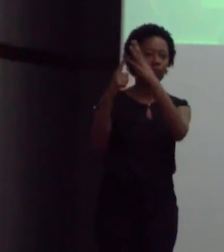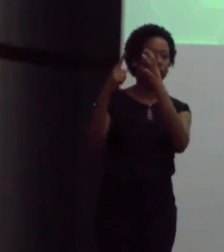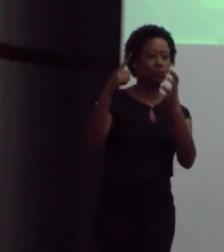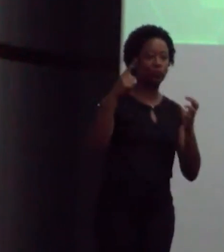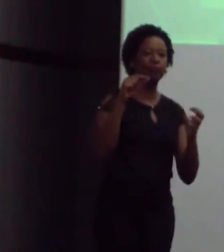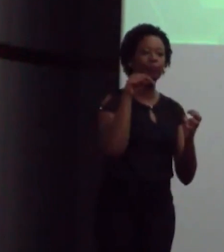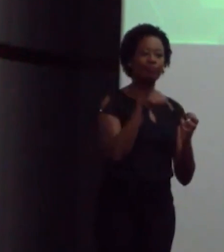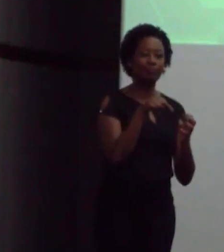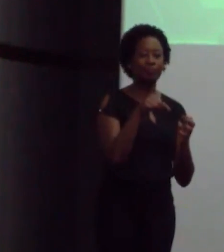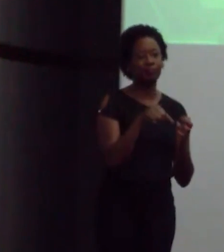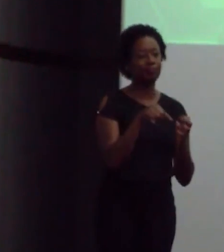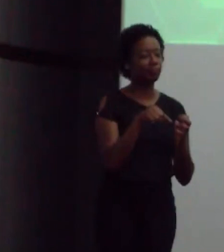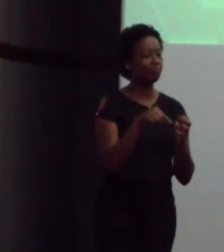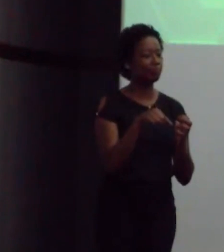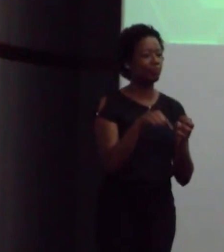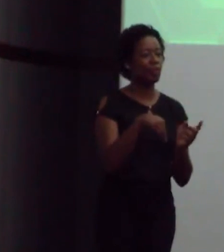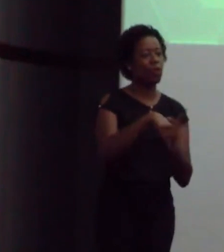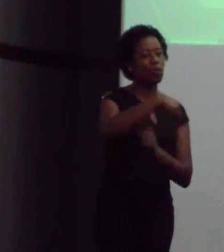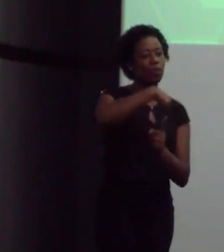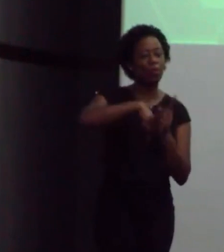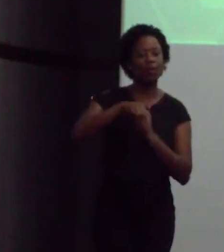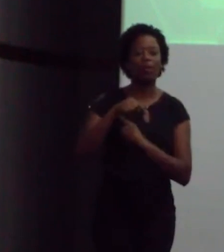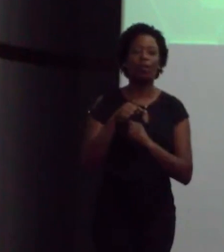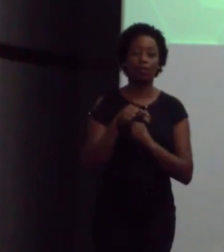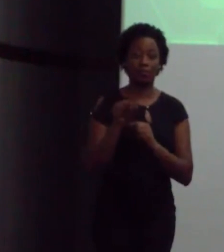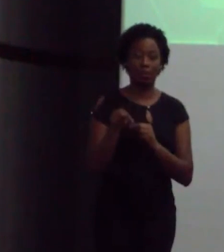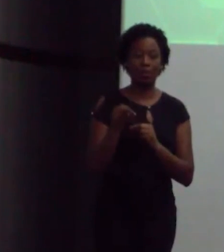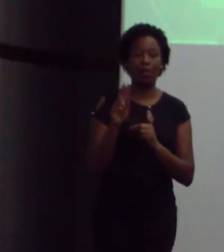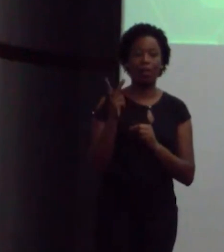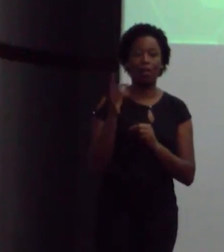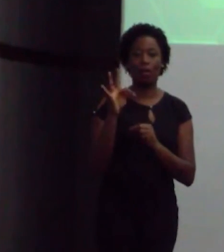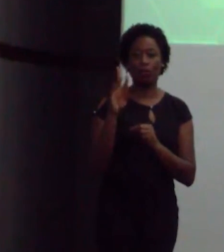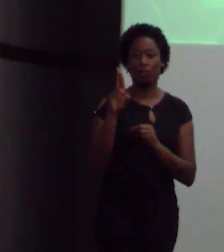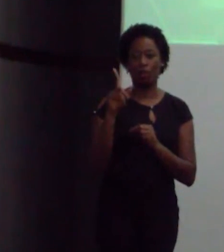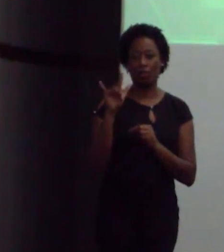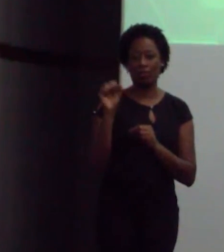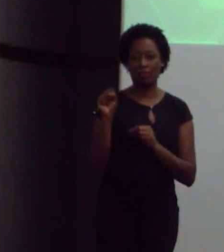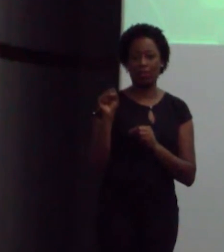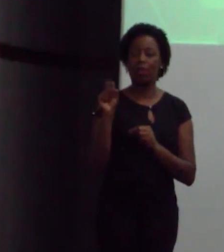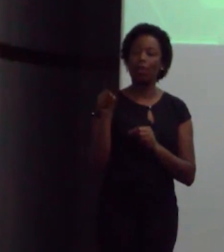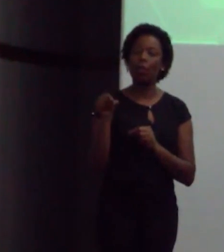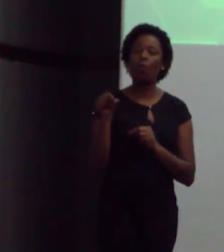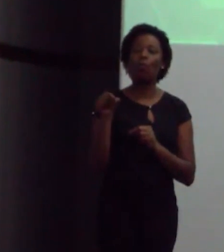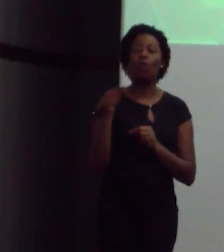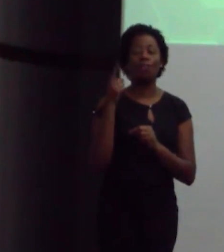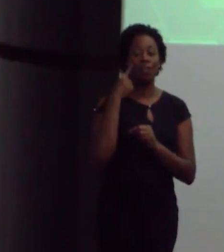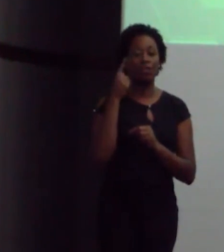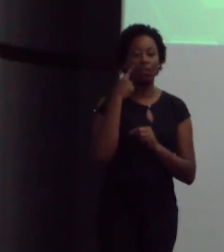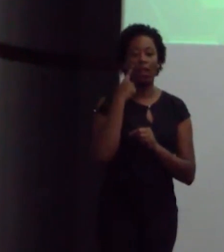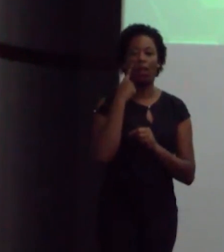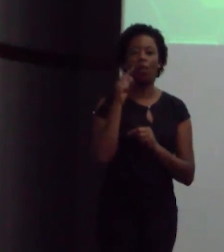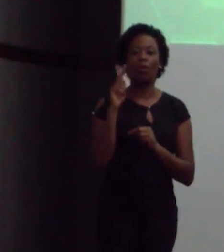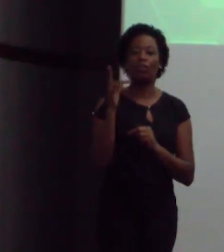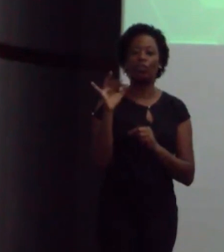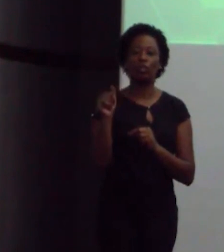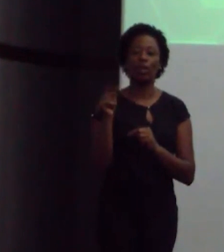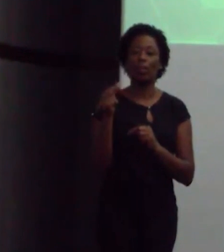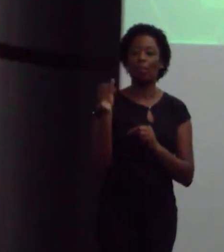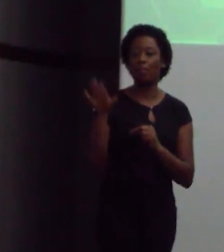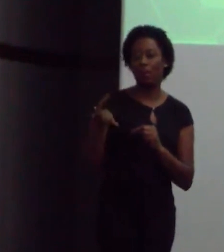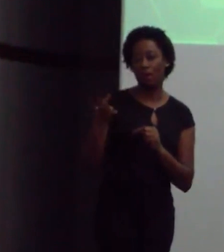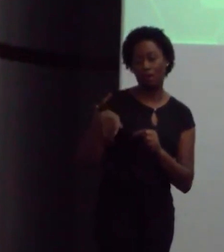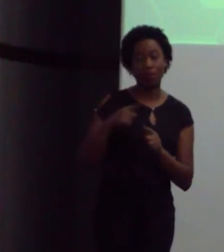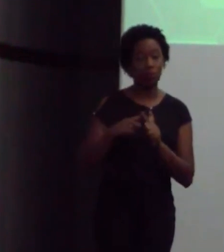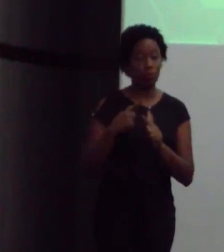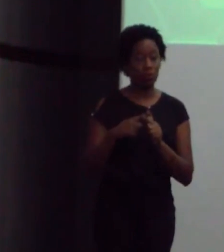processo de eletrólise. E nós teremos o hidrogênio verde mais barato do mundo. E o hidrogênio é